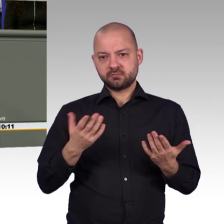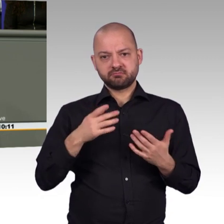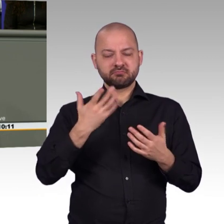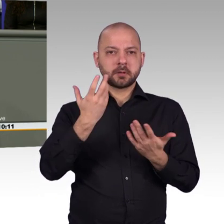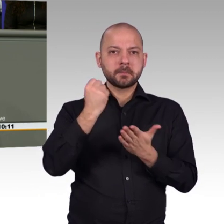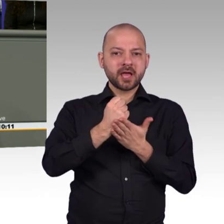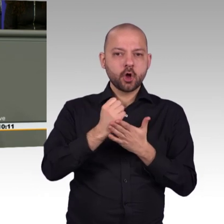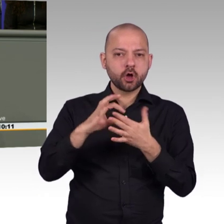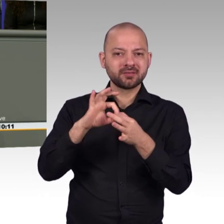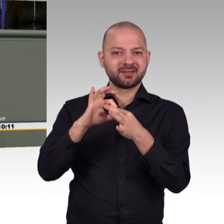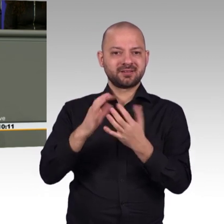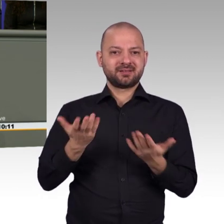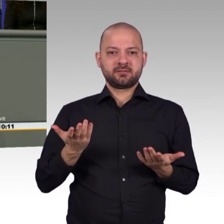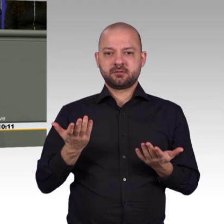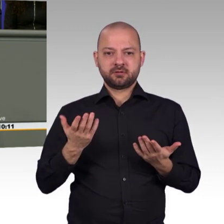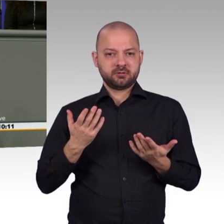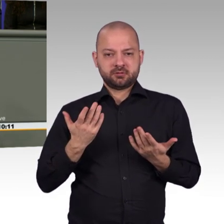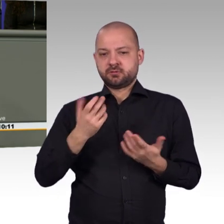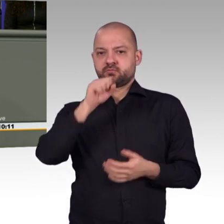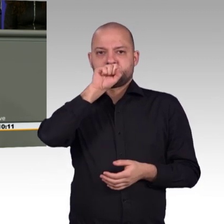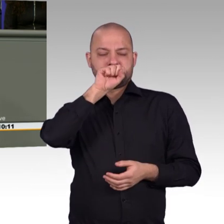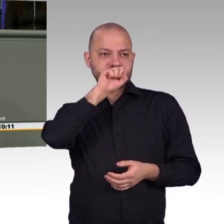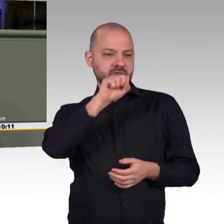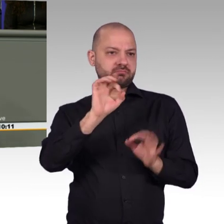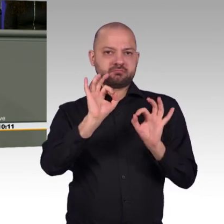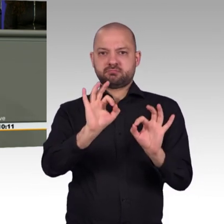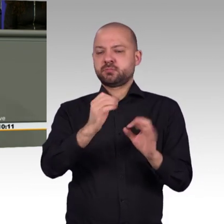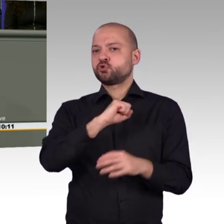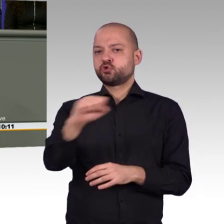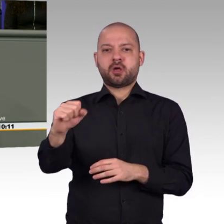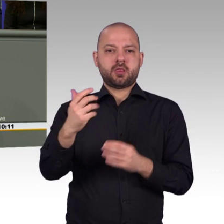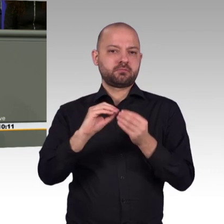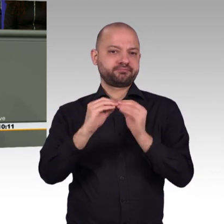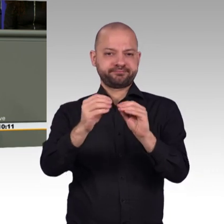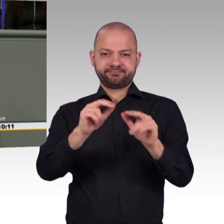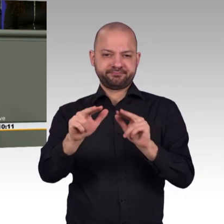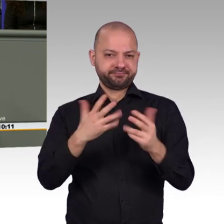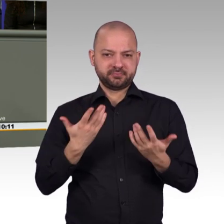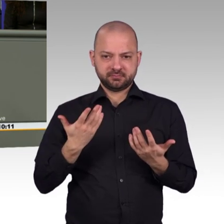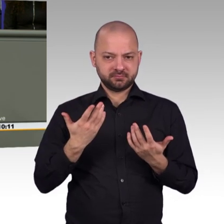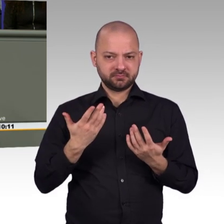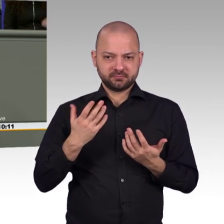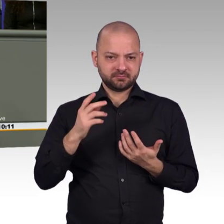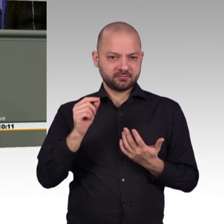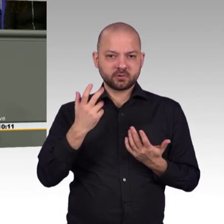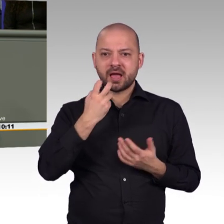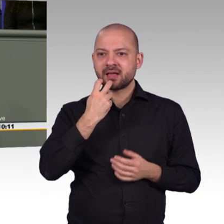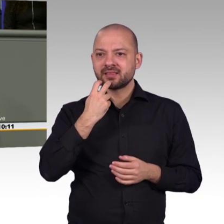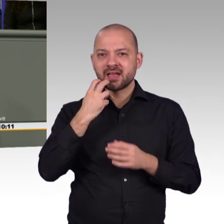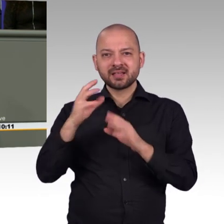erreichen. Ich möchte keine hochtechnologisierten, smarten Städte und analoge gallische Dörfer. Und zweitens.